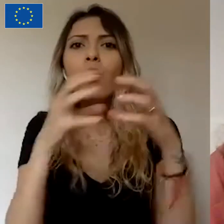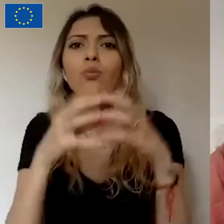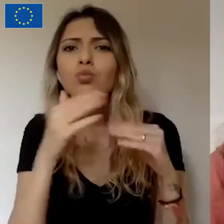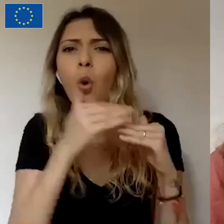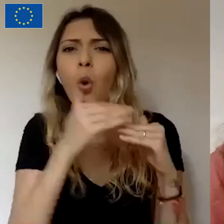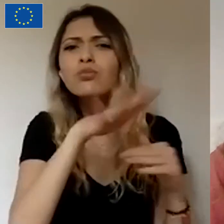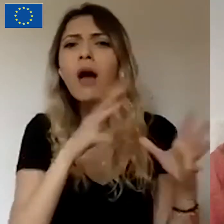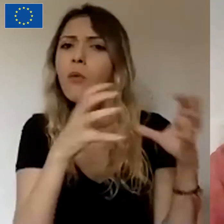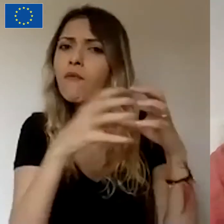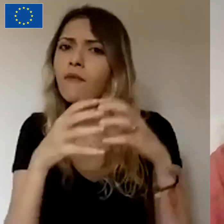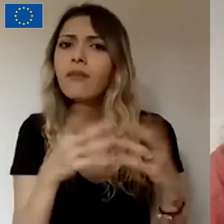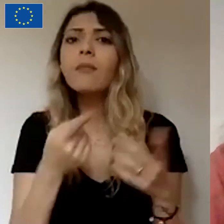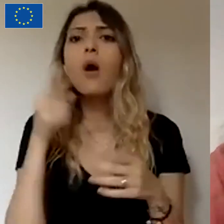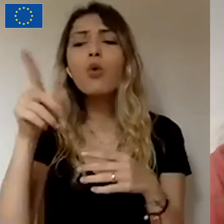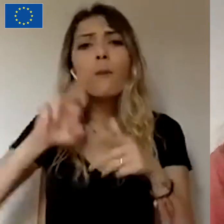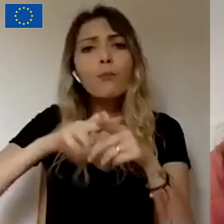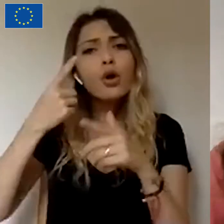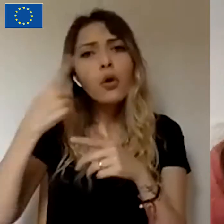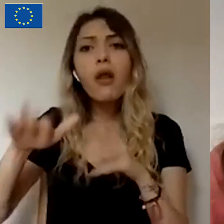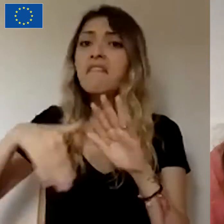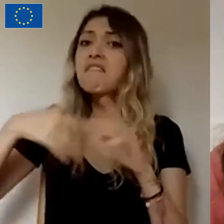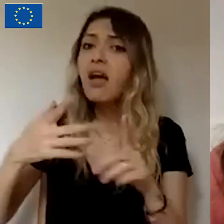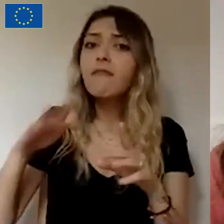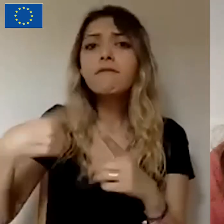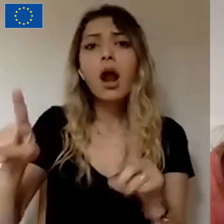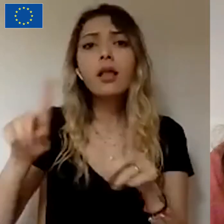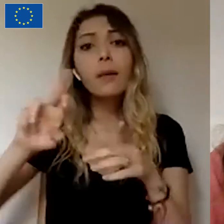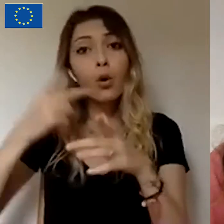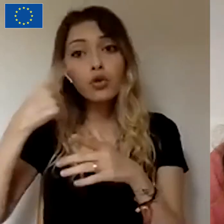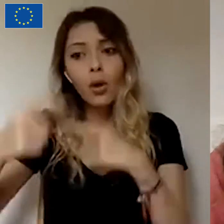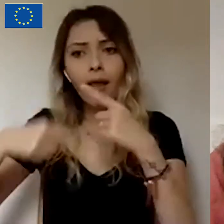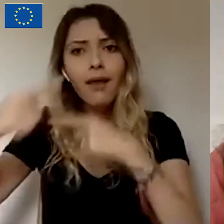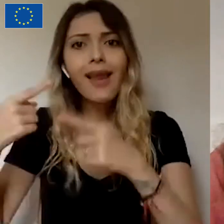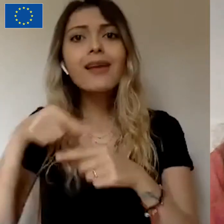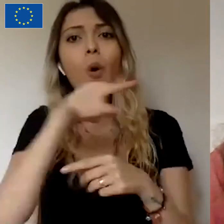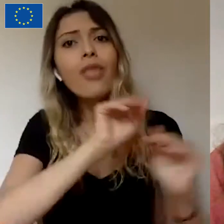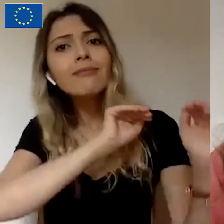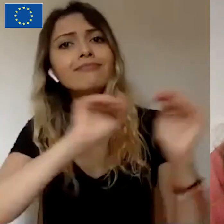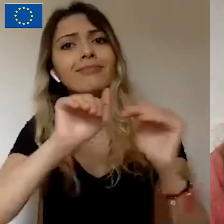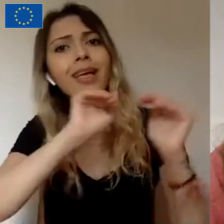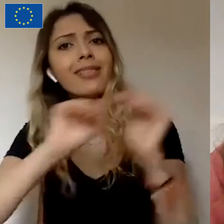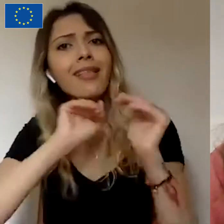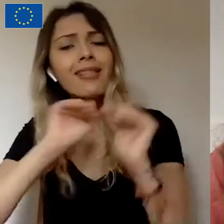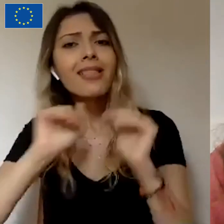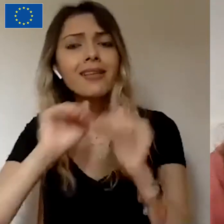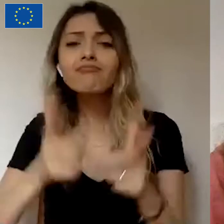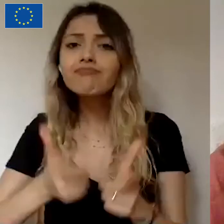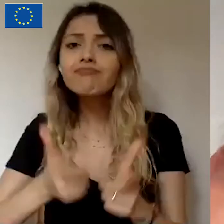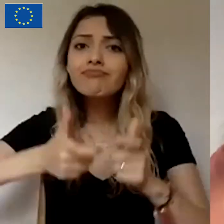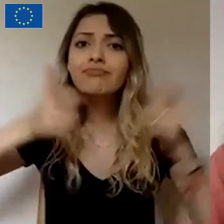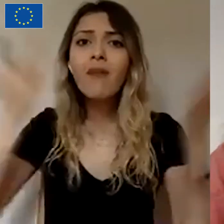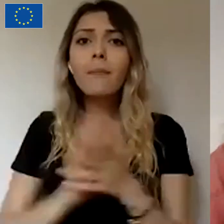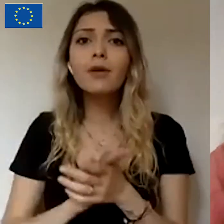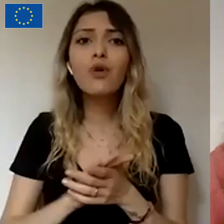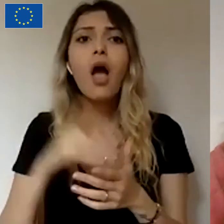projelerde. Veya bu proje özelinde de olabilir. Bu gibi bir word of mouth etkisi denilen yani ağızdan ağızda aslında bir